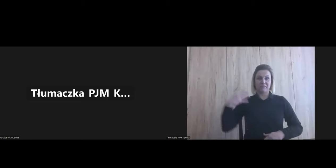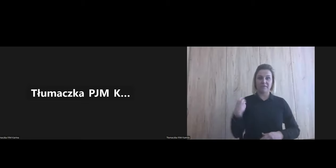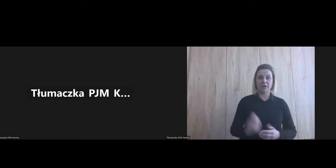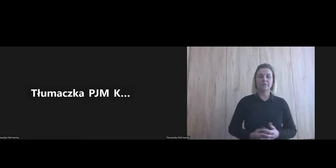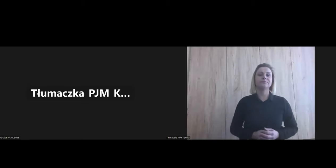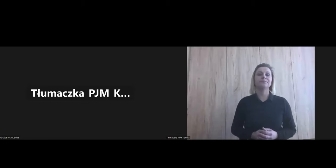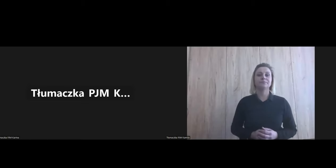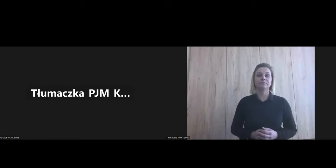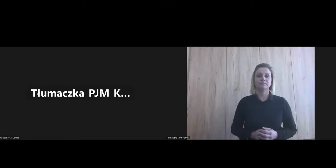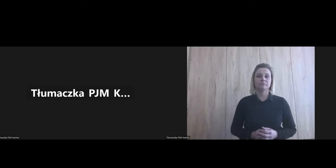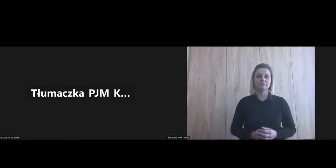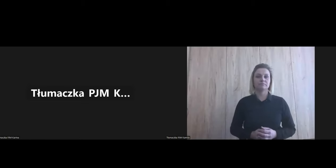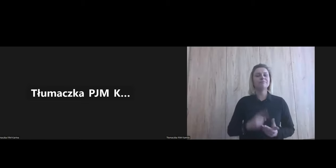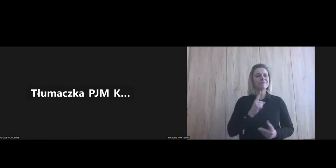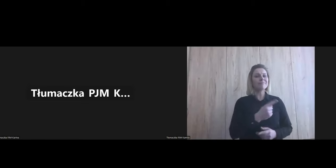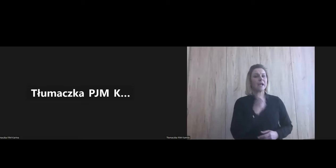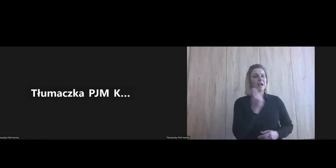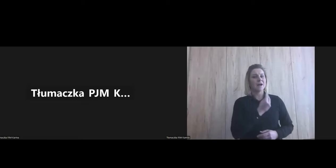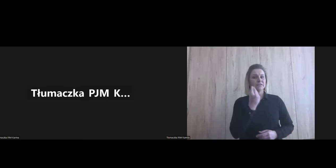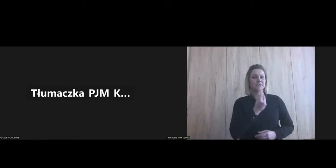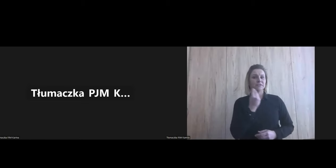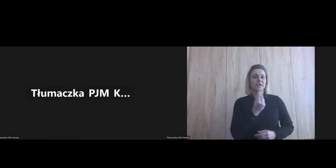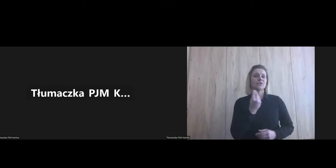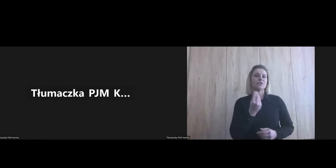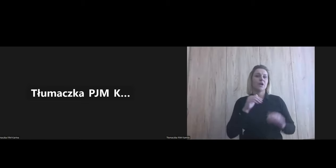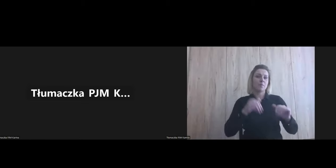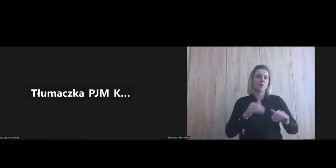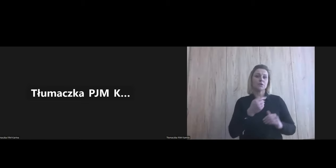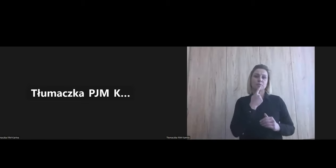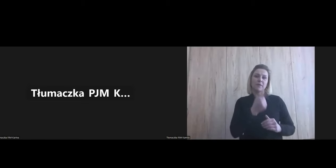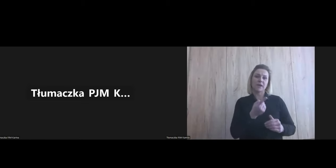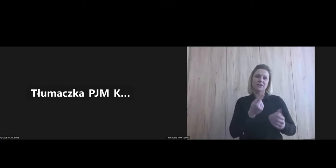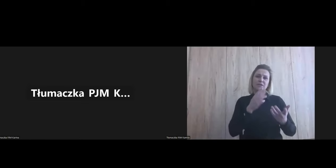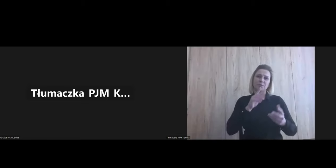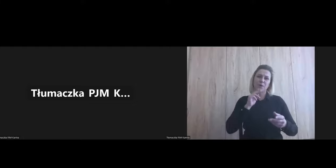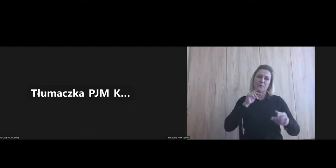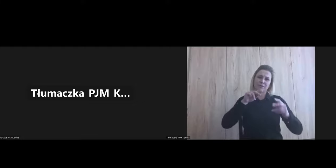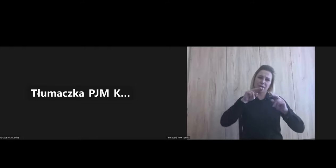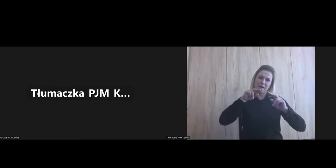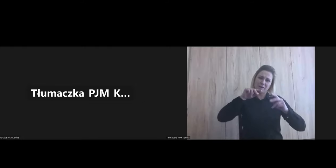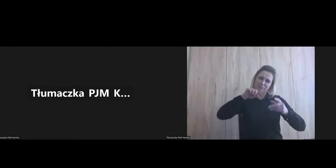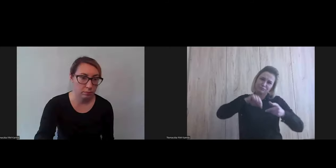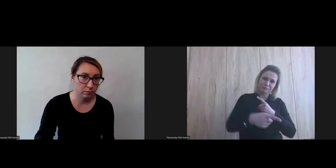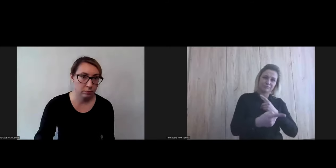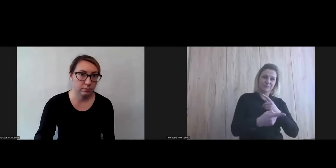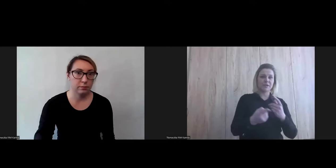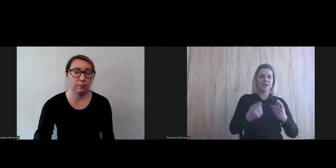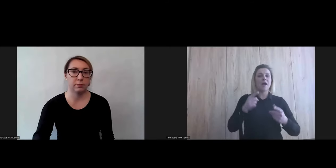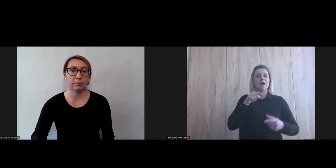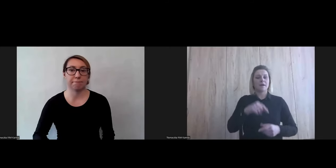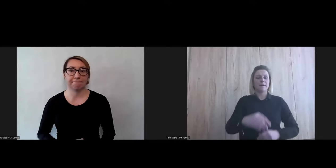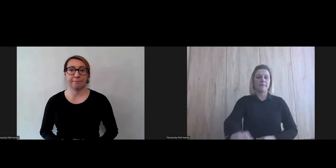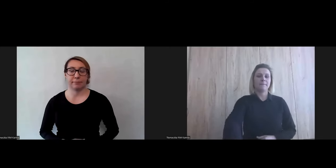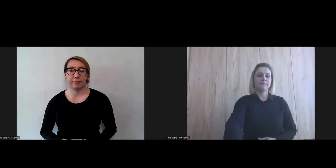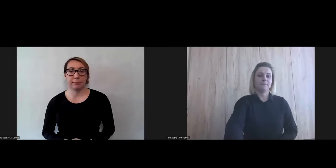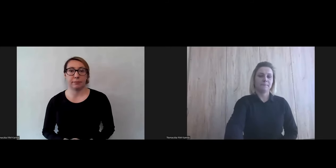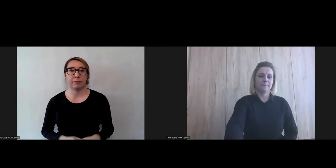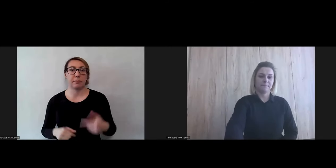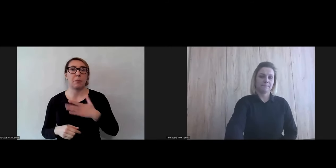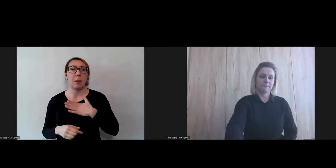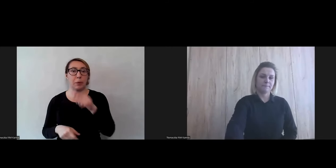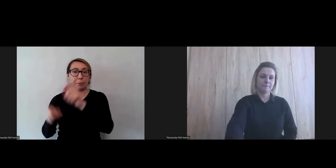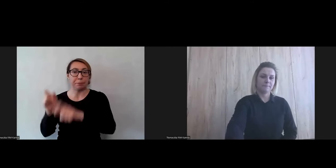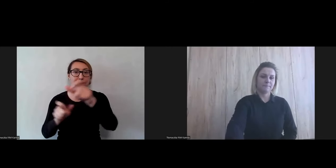A jeszcze gdybyś mógł, Olgiat, pogłębić ten temat, bo mamy tutaj uczestników, którzy na ten temat i uczestniczki,